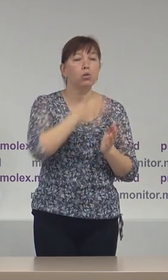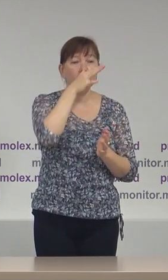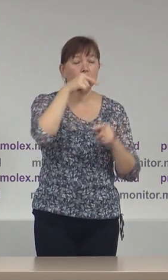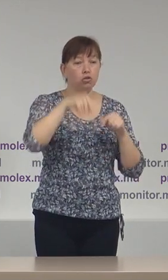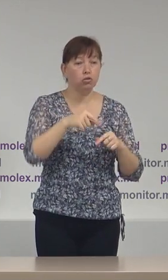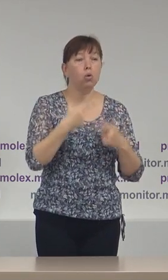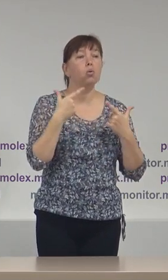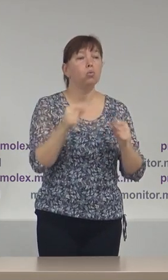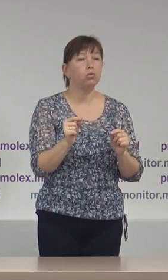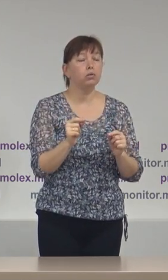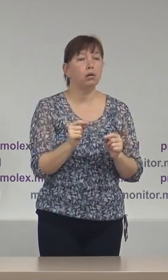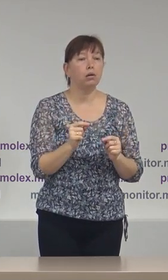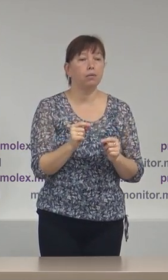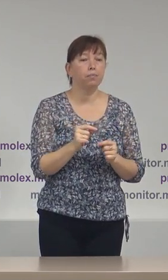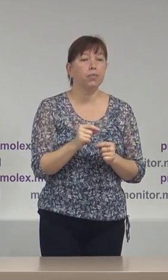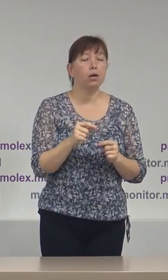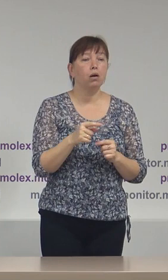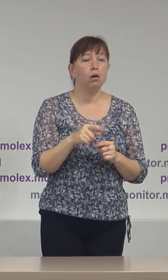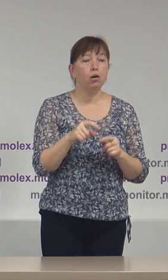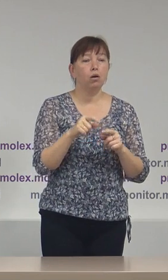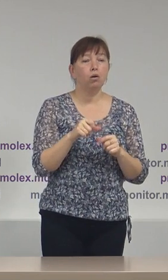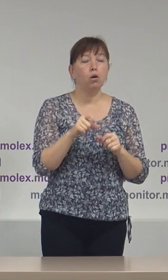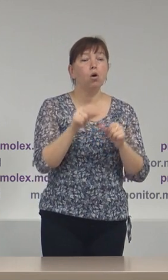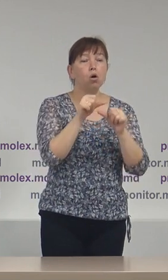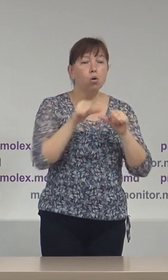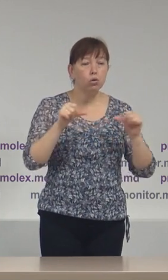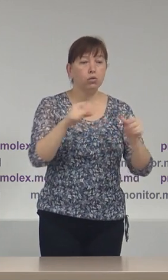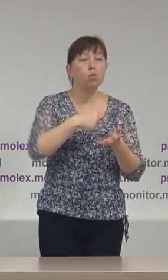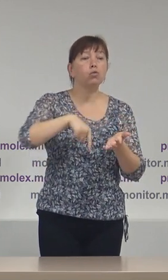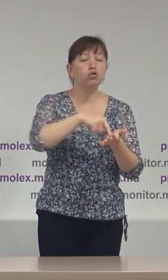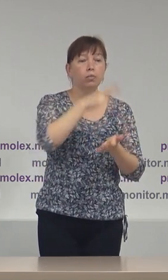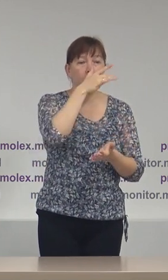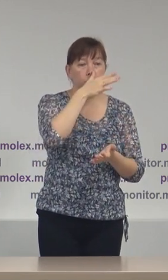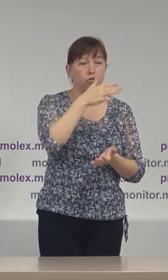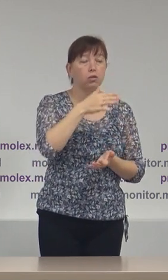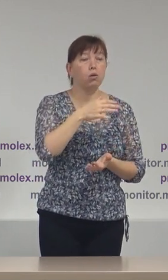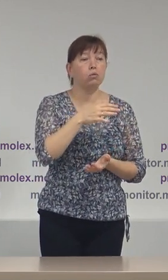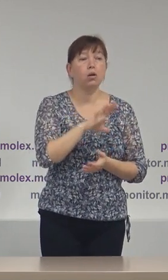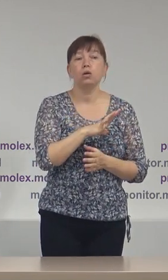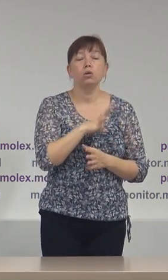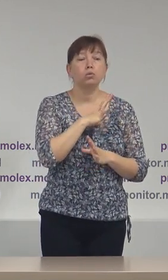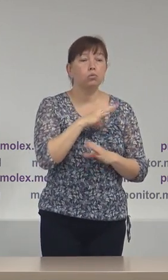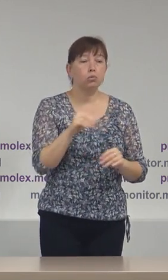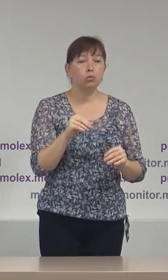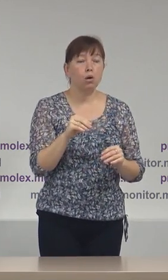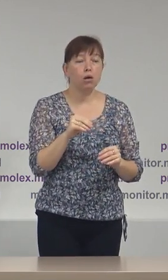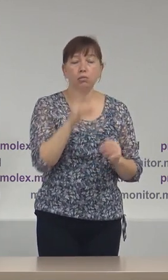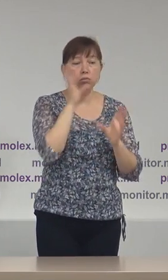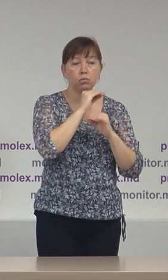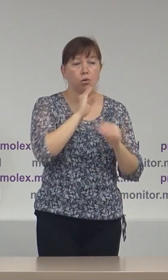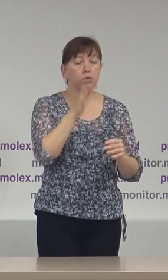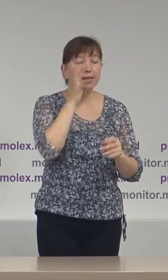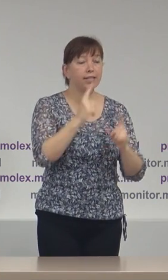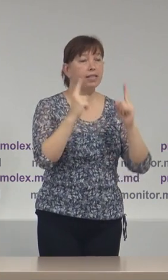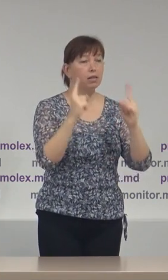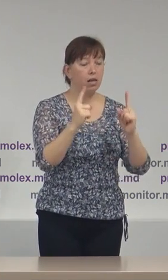acolo unde Consiliul Municipal Chișineu nu a reușit în